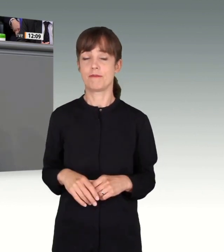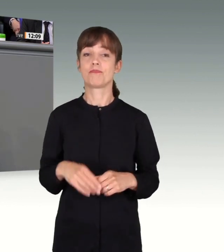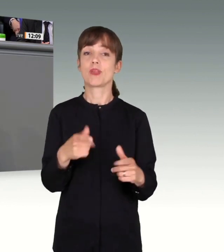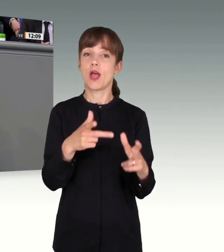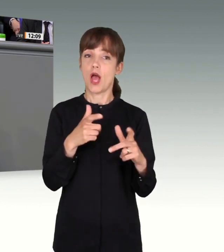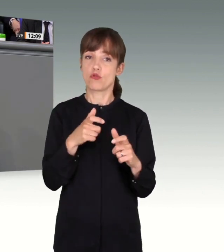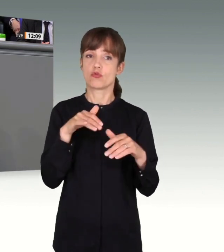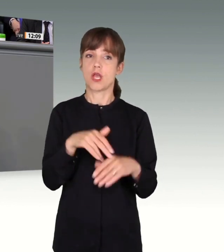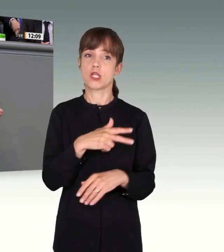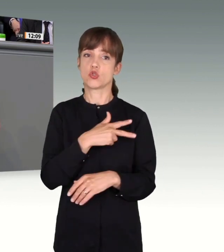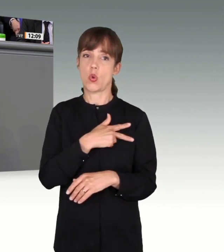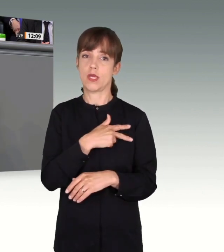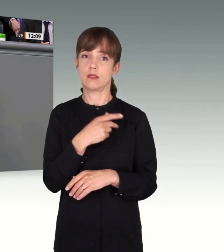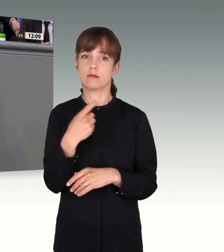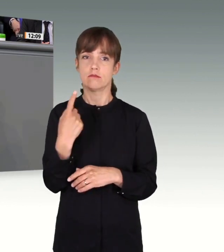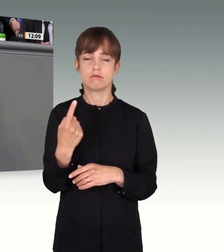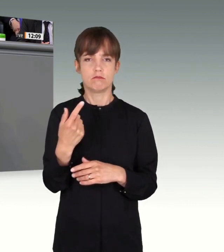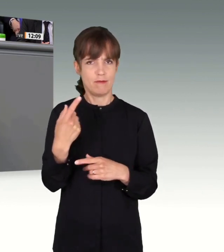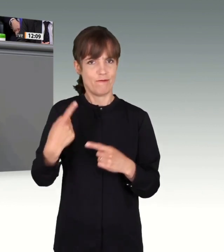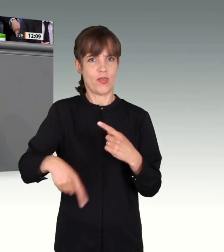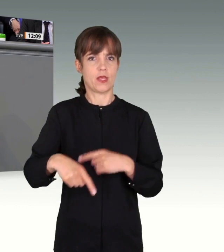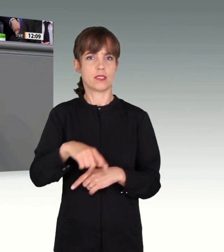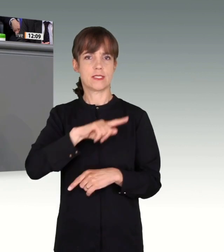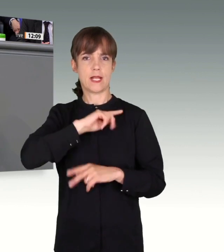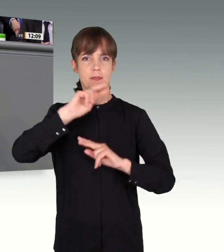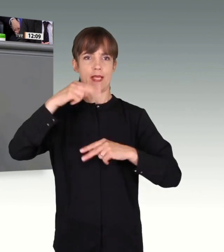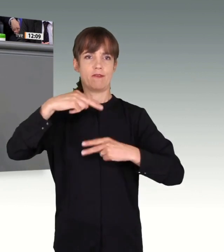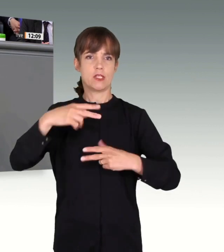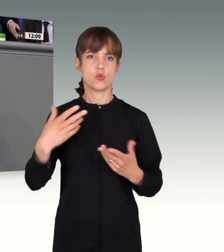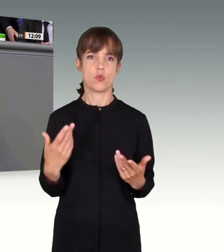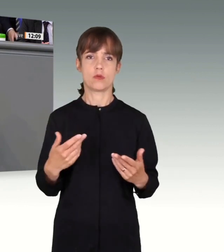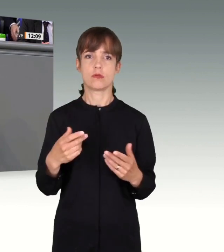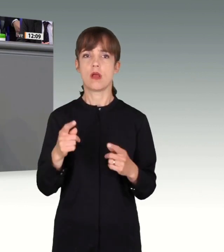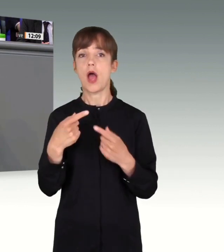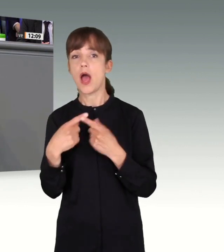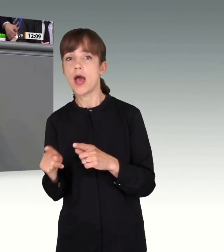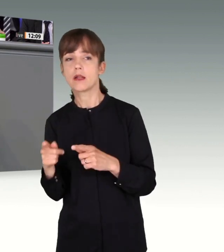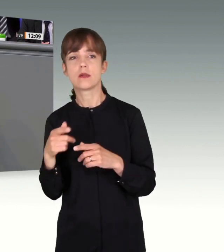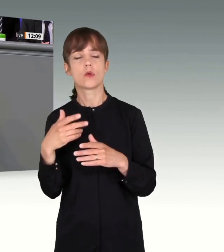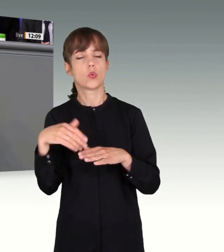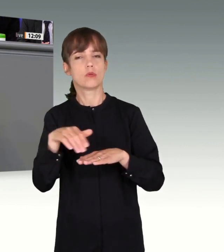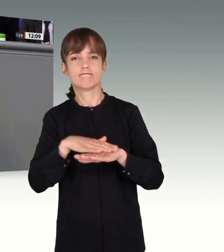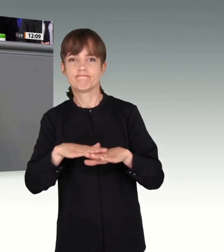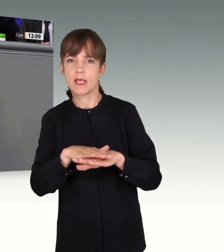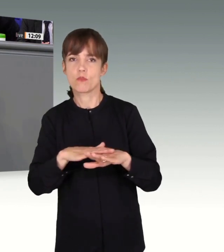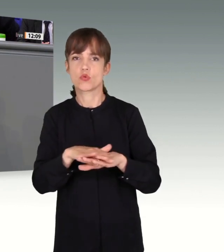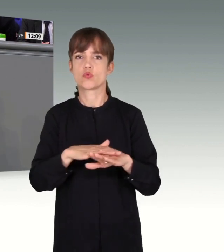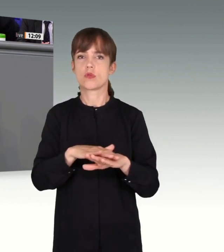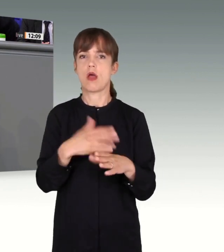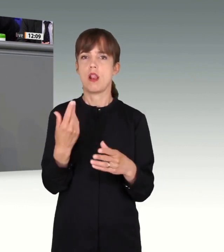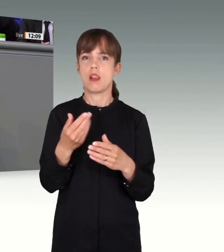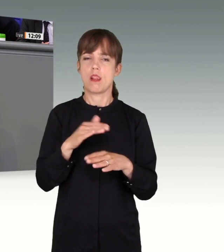wiederholt. Sicherlich hat aber unsere Arbeit und auch die der beiden Untersuchungsausschüsse im Lande Berlin und in Nordrhein-Westfalen gezeigt,